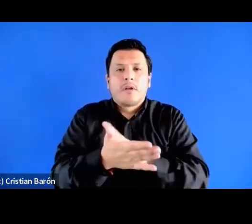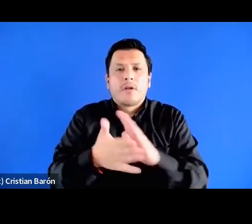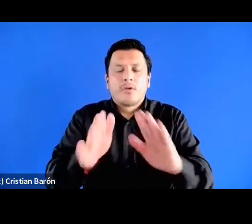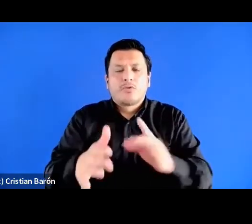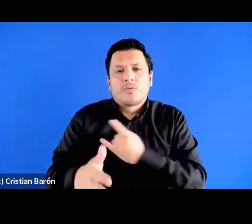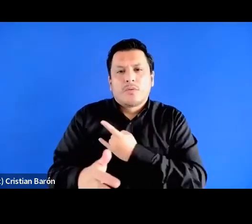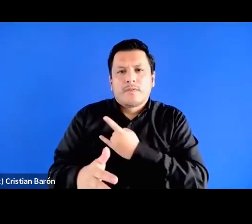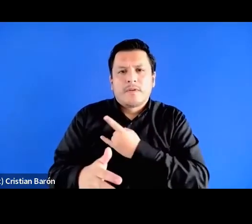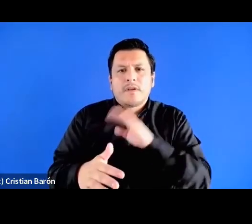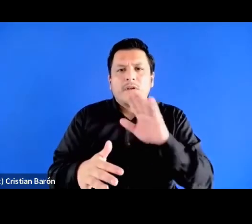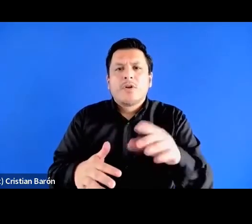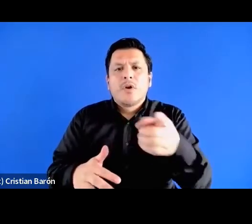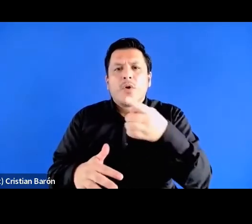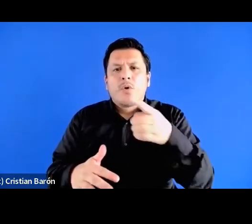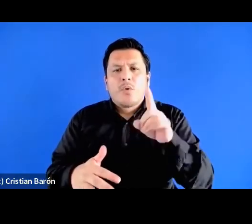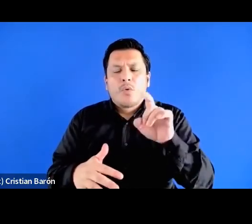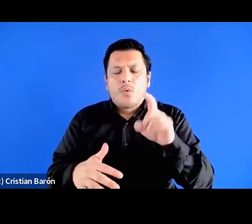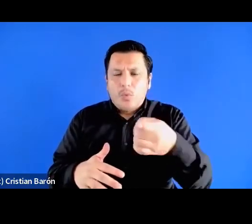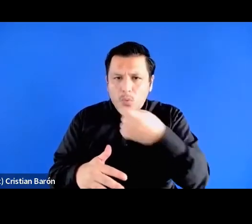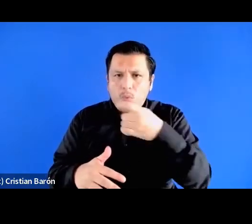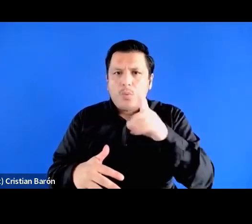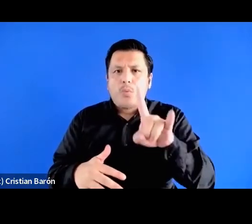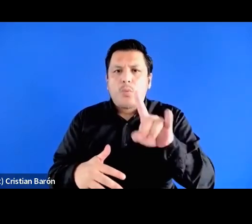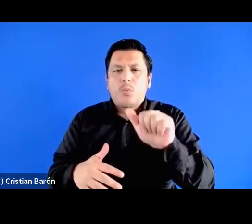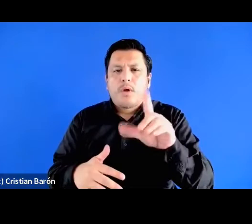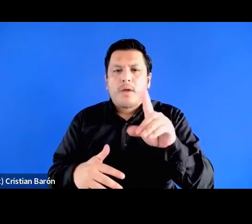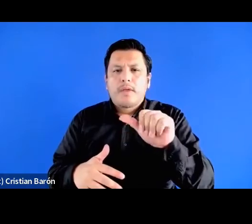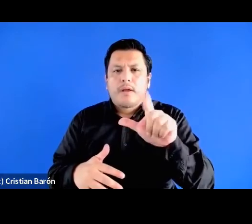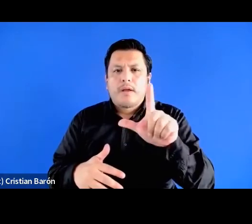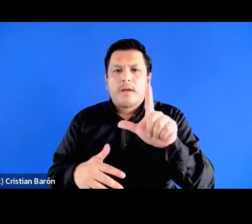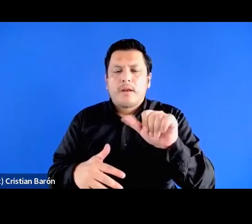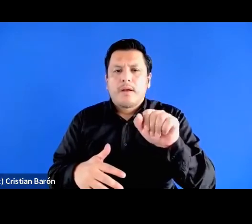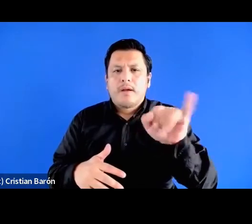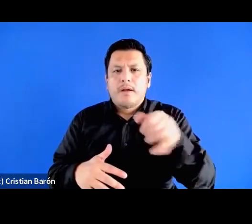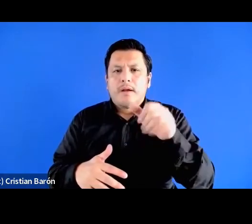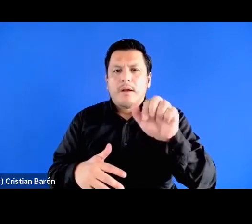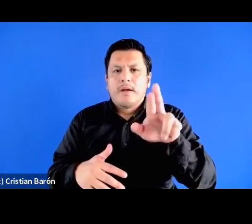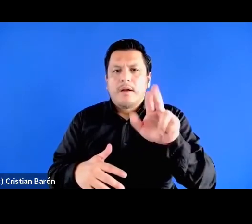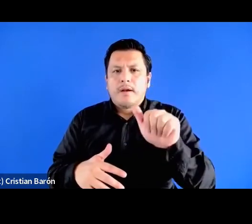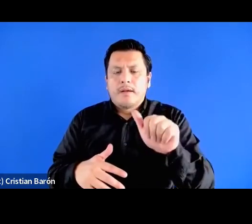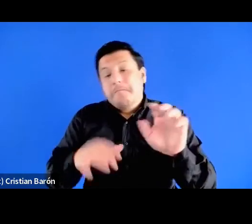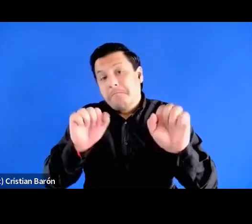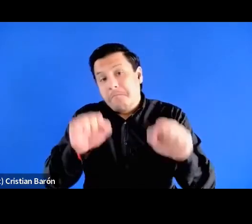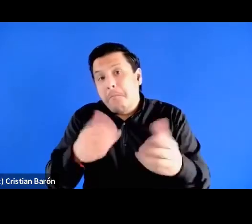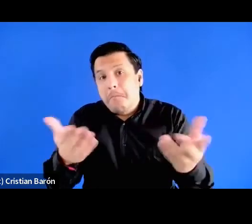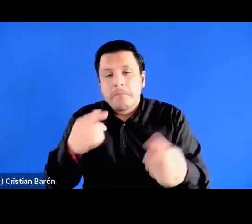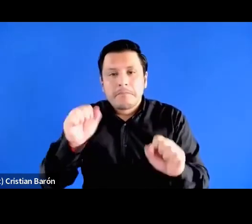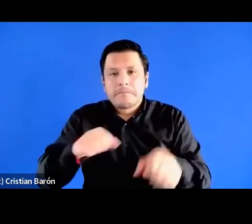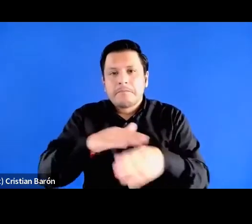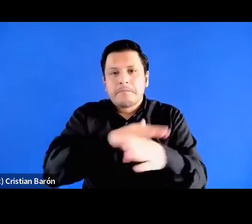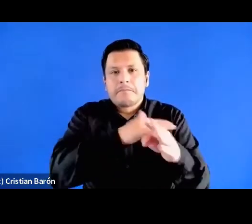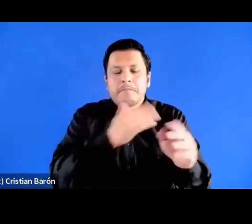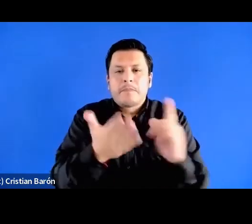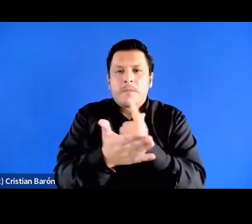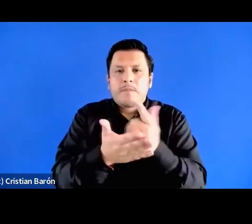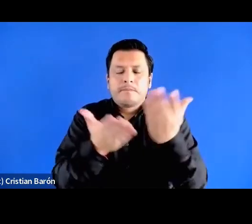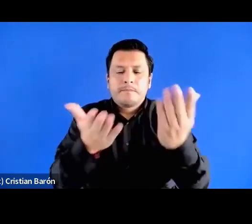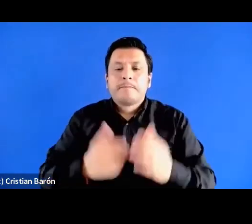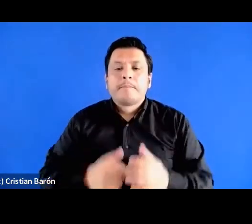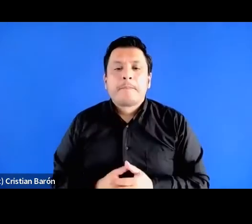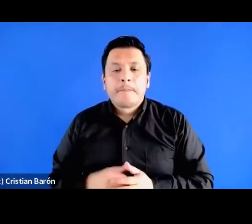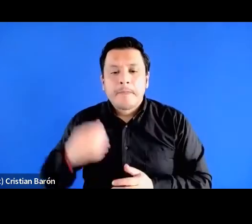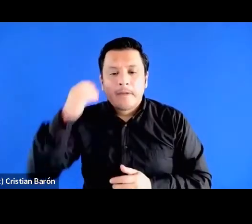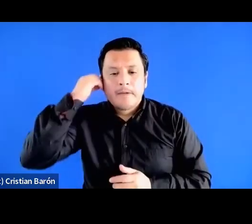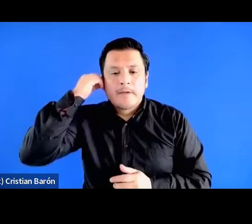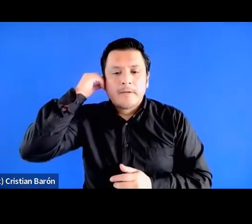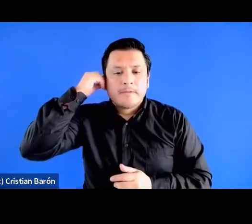de Guadalajara. Entonces, pues existen todas estas posibilidades para acceder al libro y pues yo